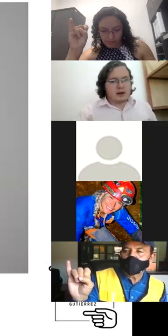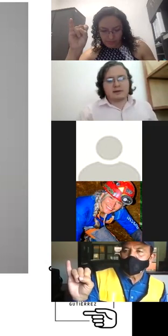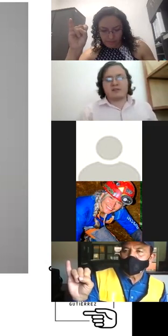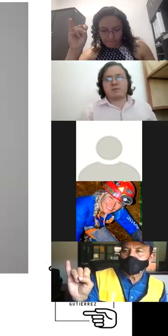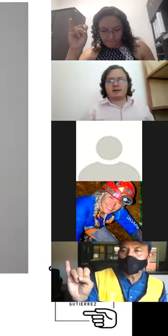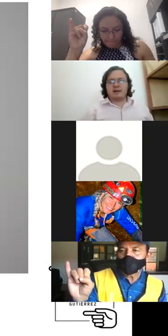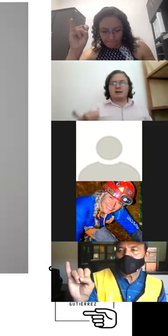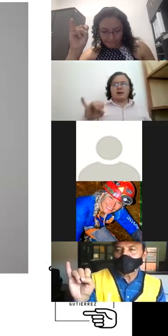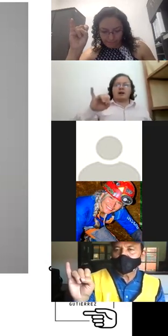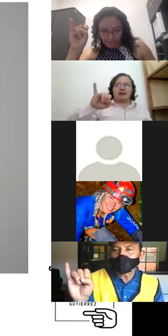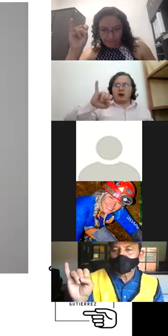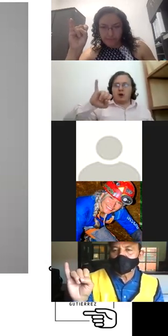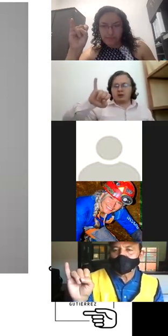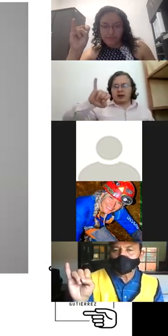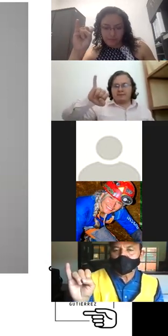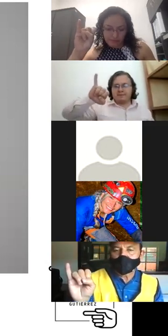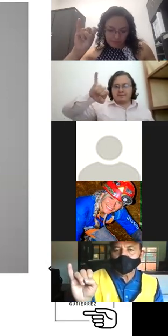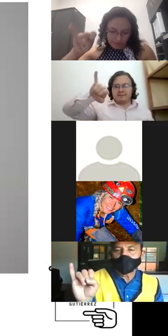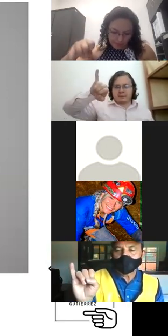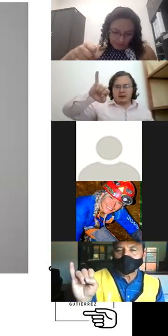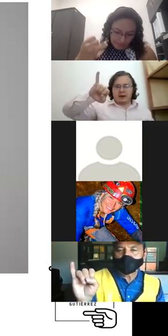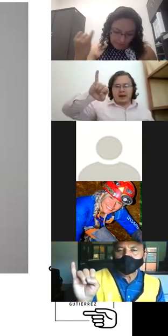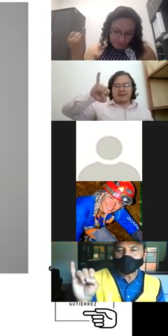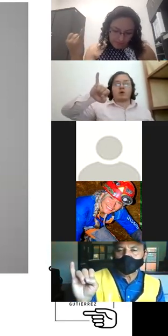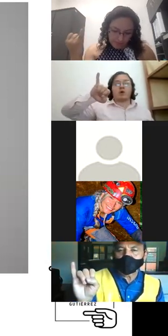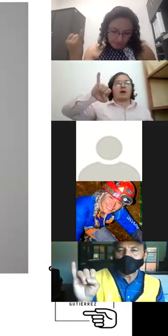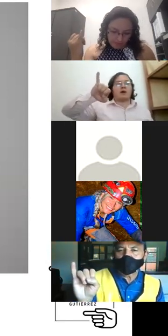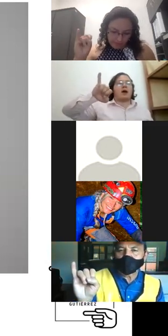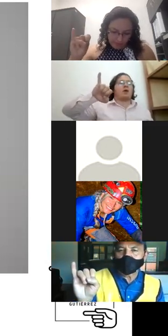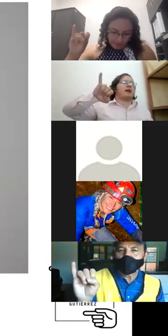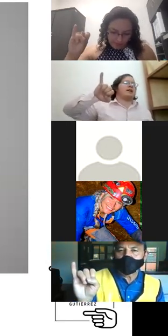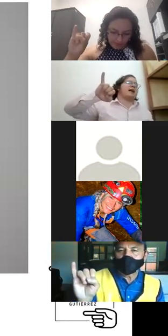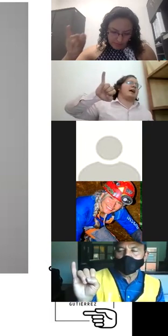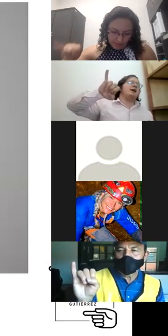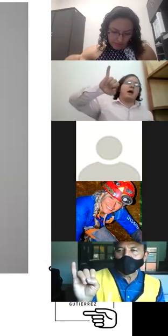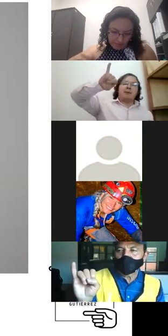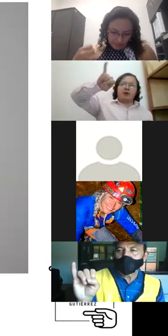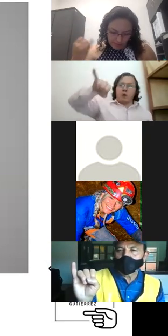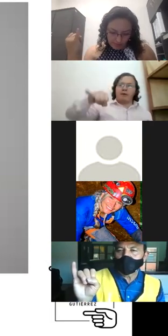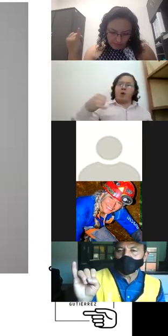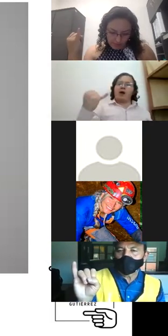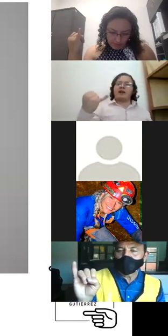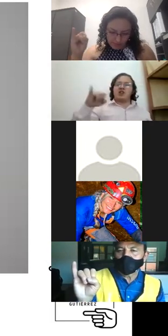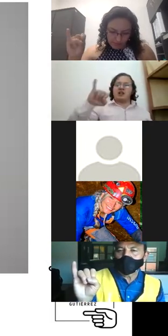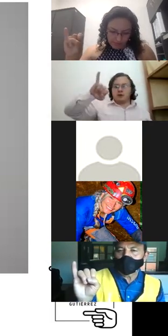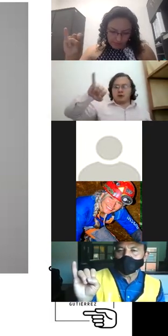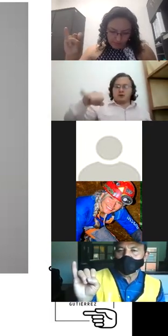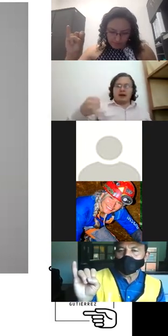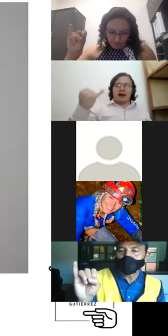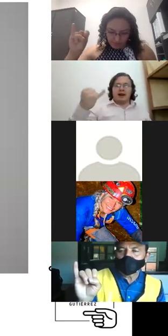después tenemos la letra J que va a ser con igual con la letra I pero dibujando un ganchito en el aire